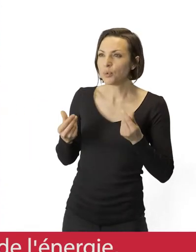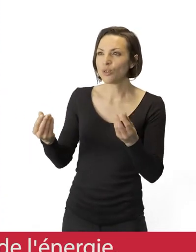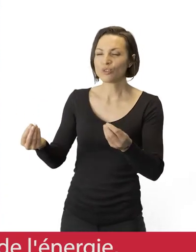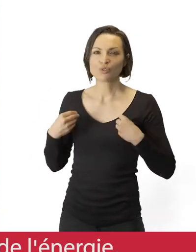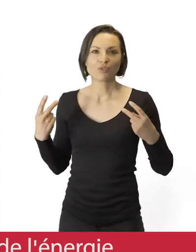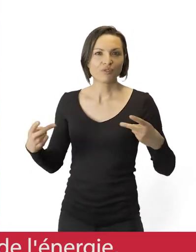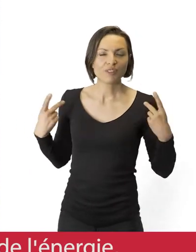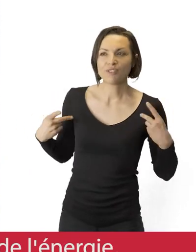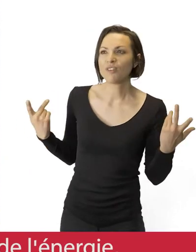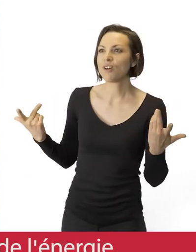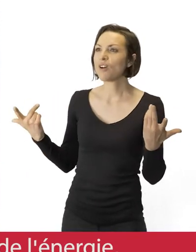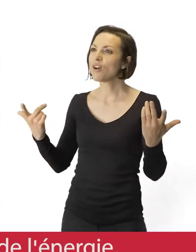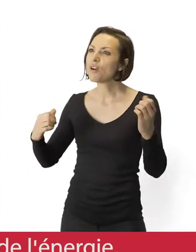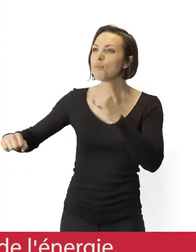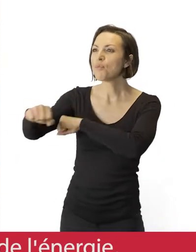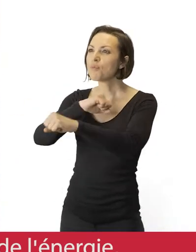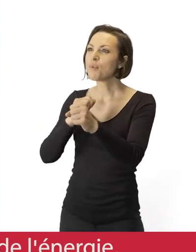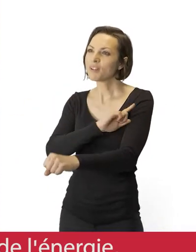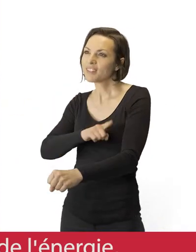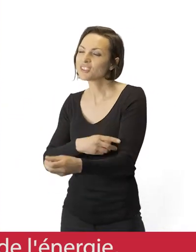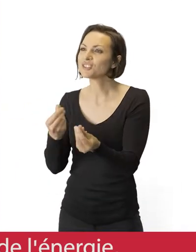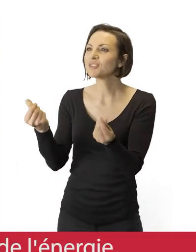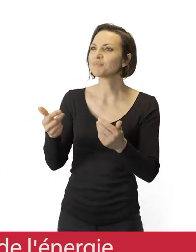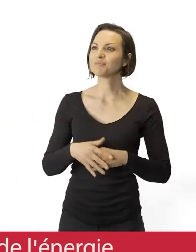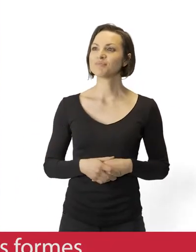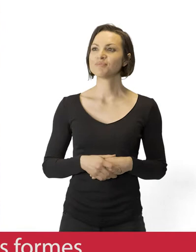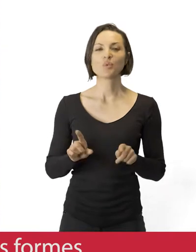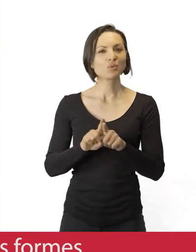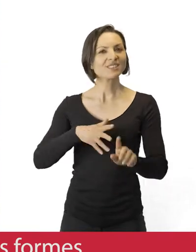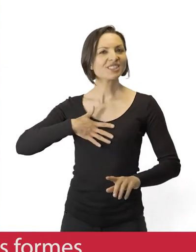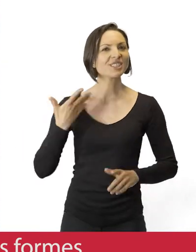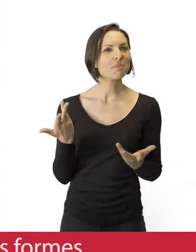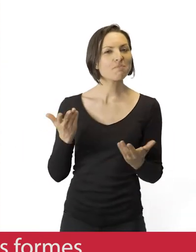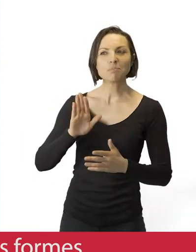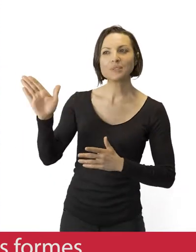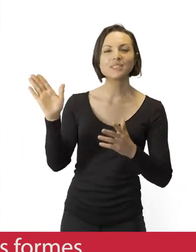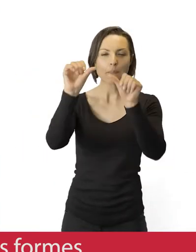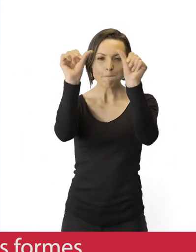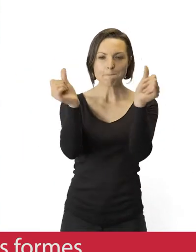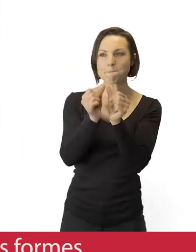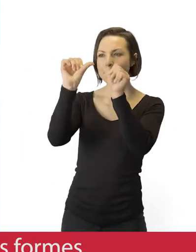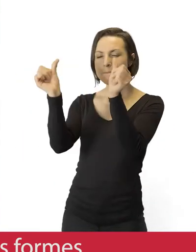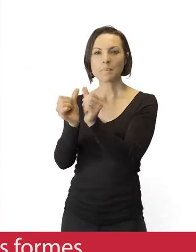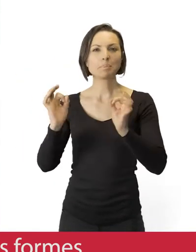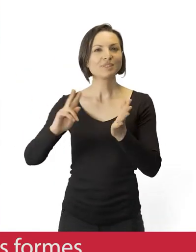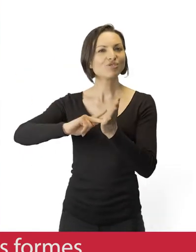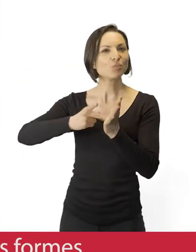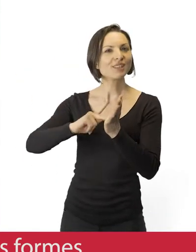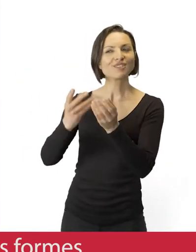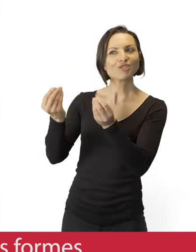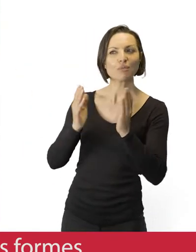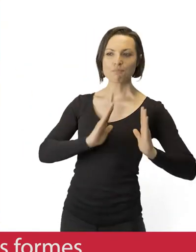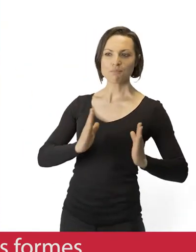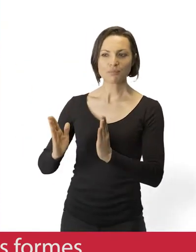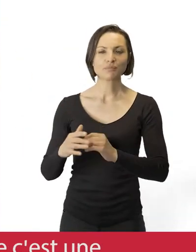vives, elle apporte de la vitalité, de l'énergie, du dynamisme et j'aime bien aussi ses formes géométriques qui